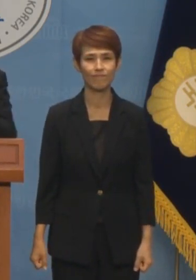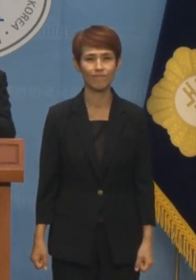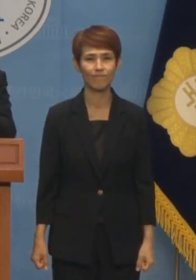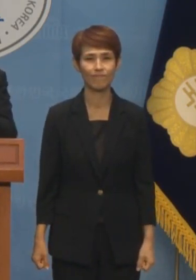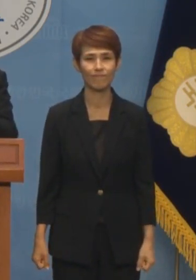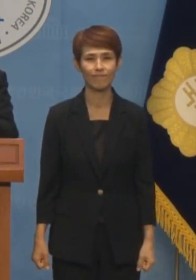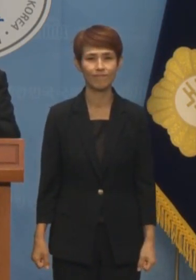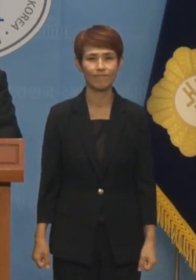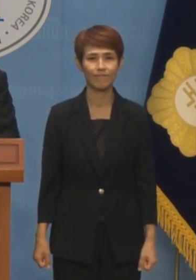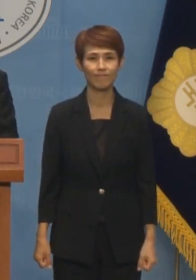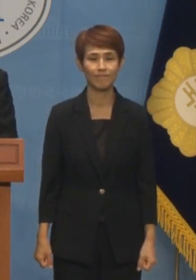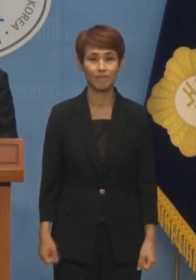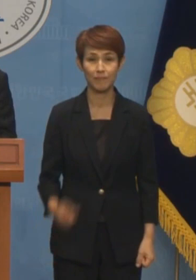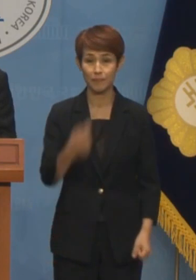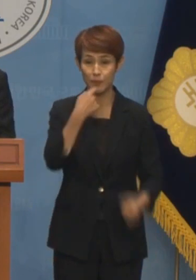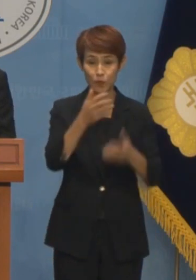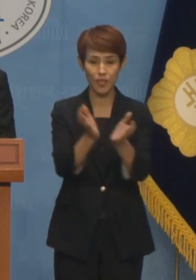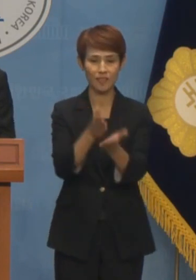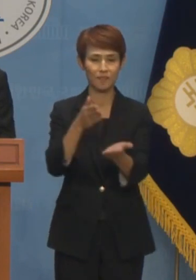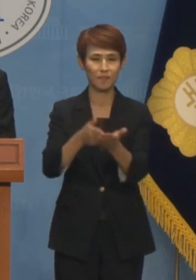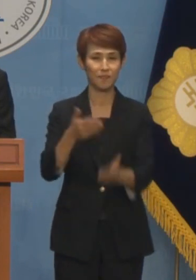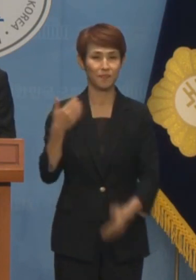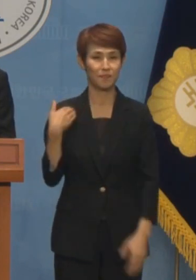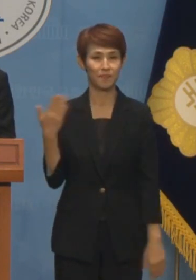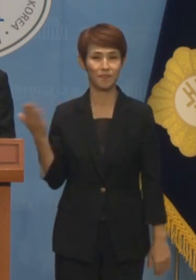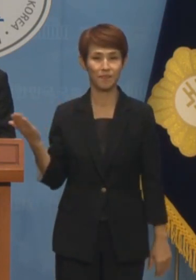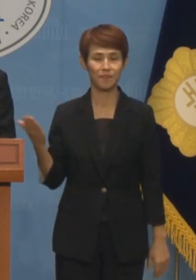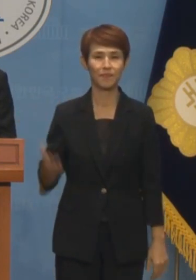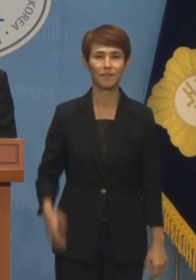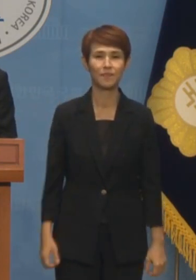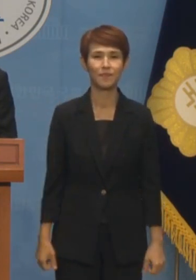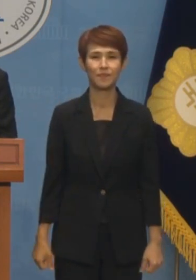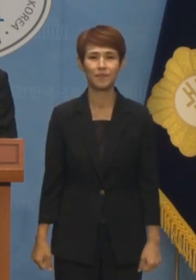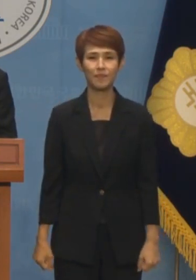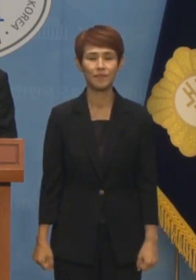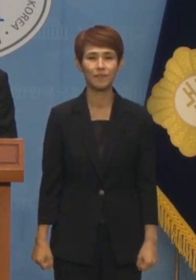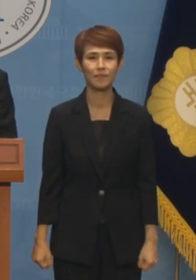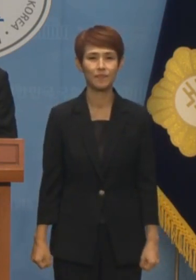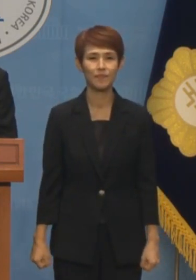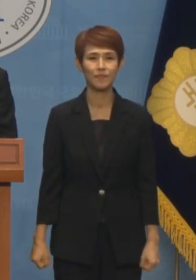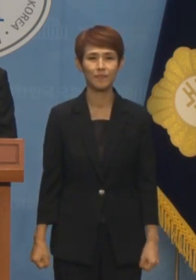네, 더불어민주당 최민석 대변인입니다. 브리핑 시작하겠습니다.